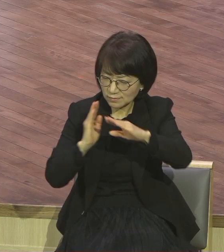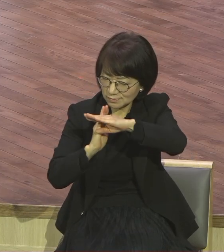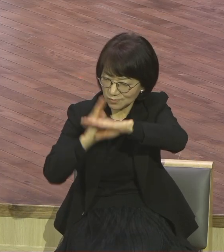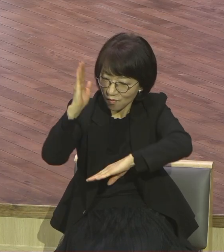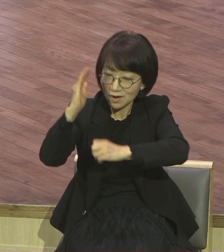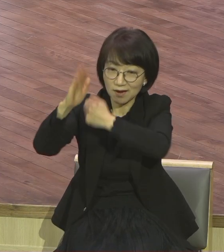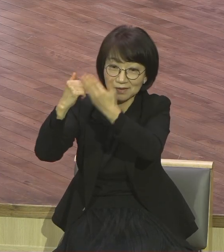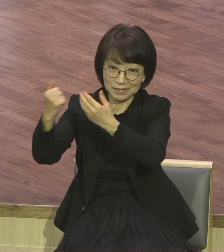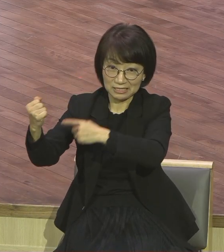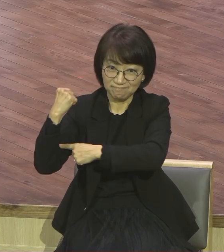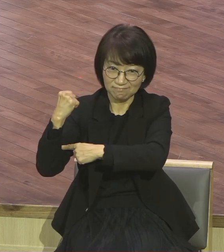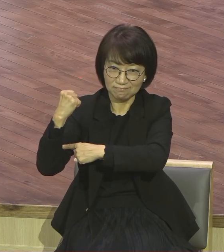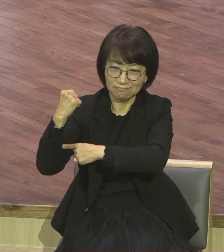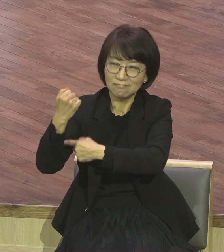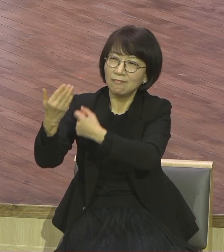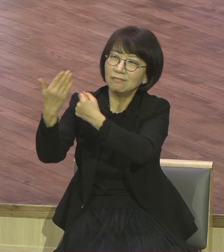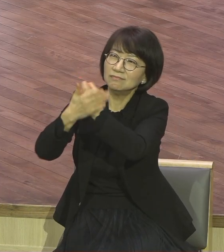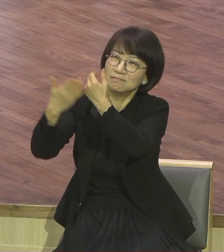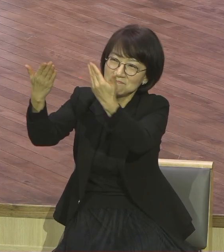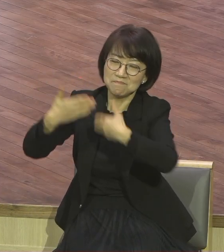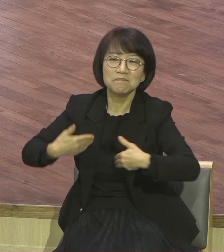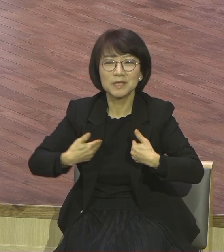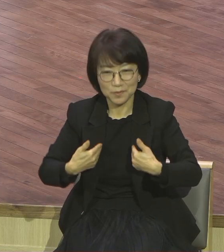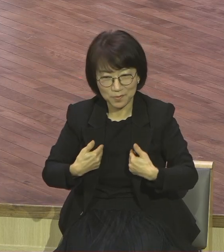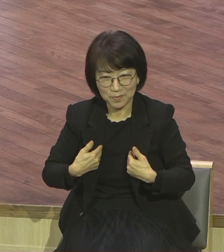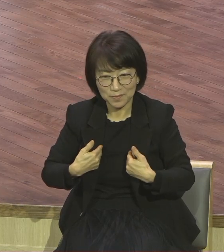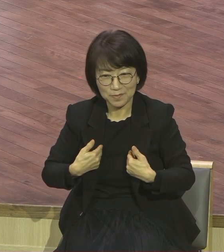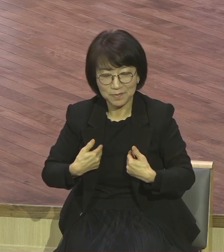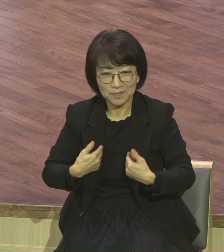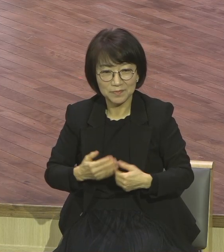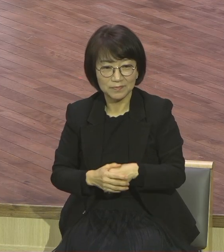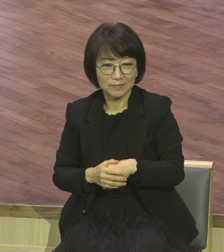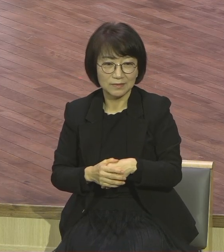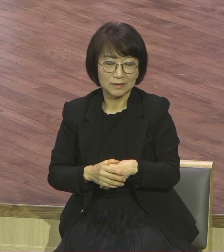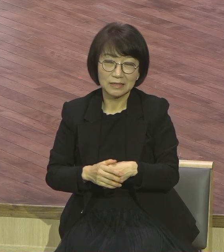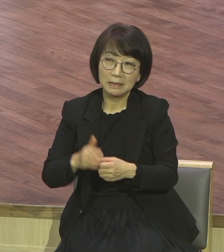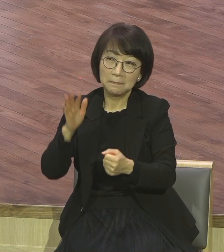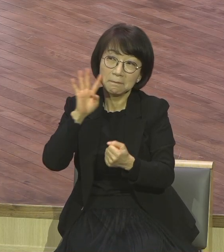순간순간 힘입어야 됩니다. 그렇지 않으면 그냥 순간당해요.